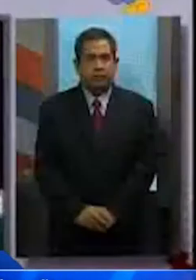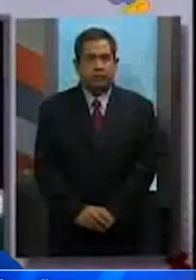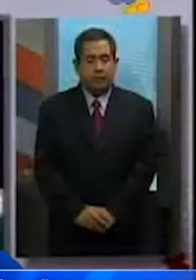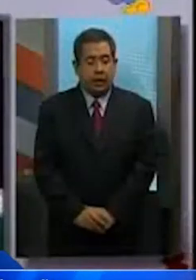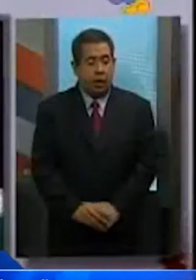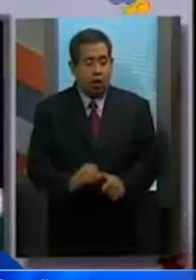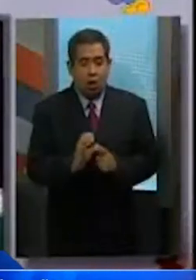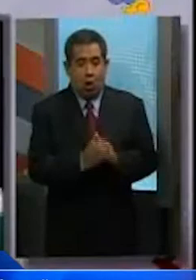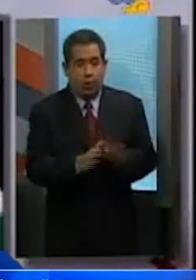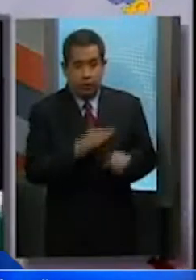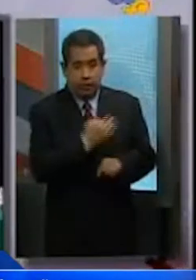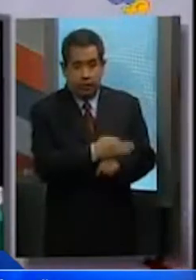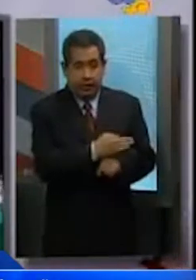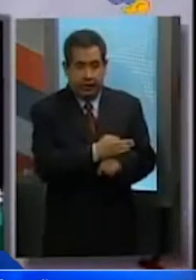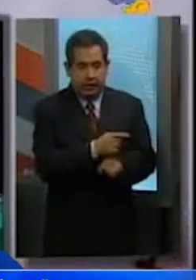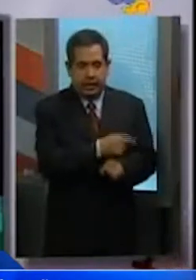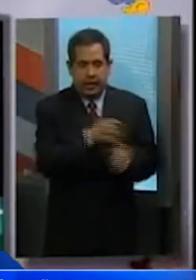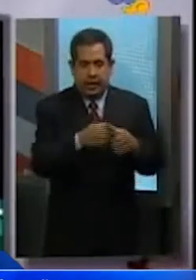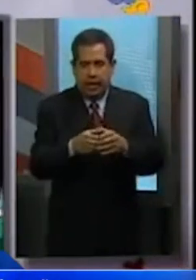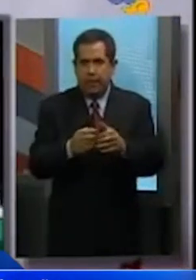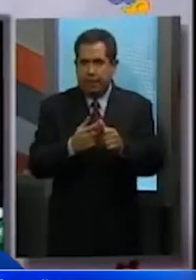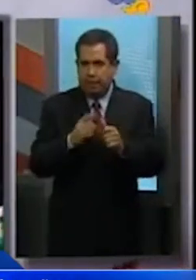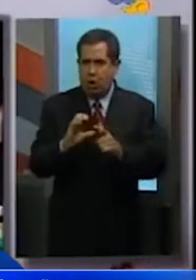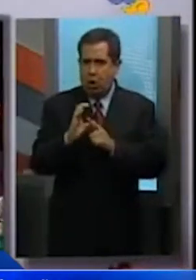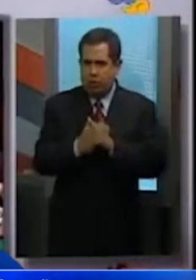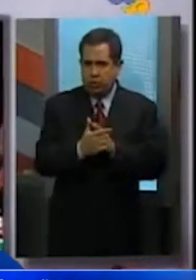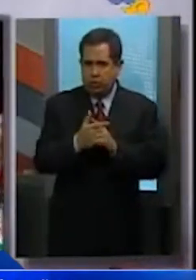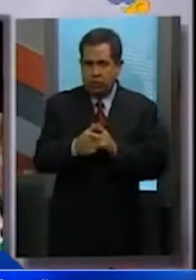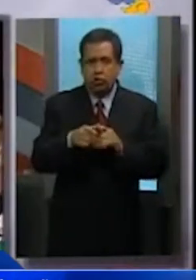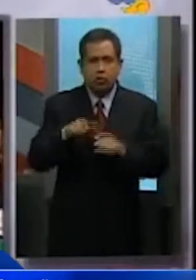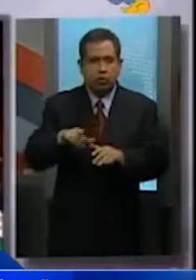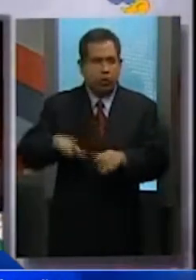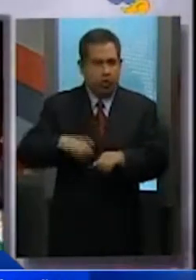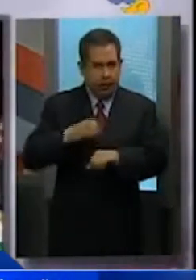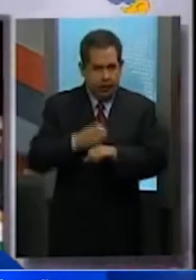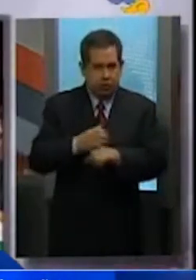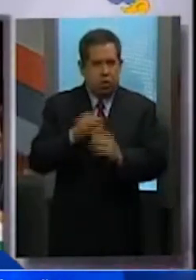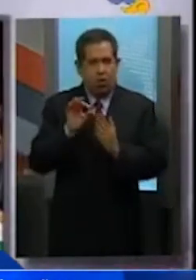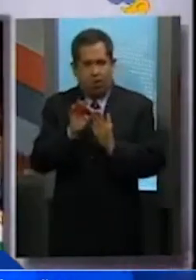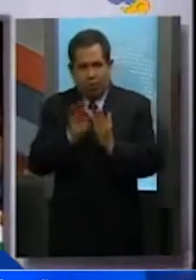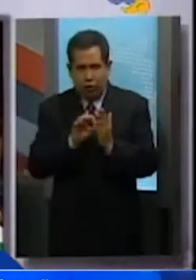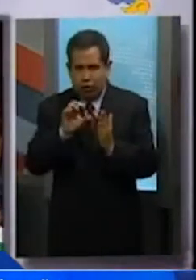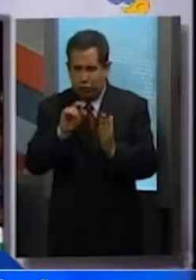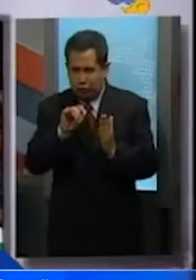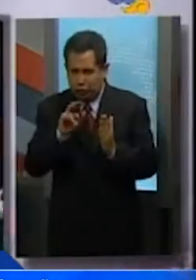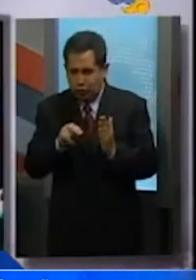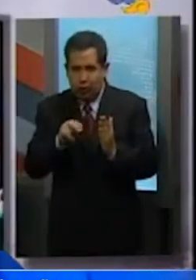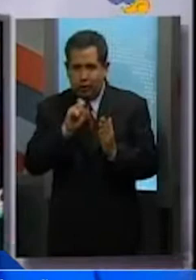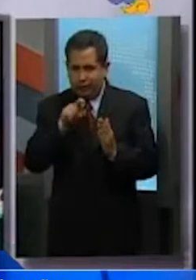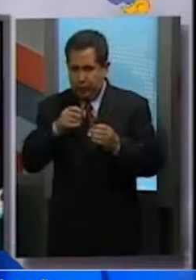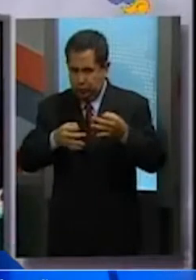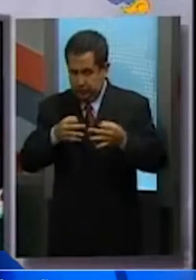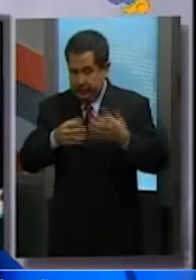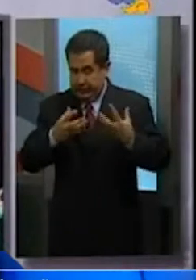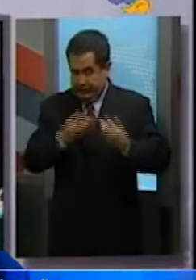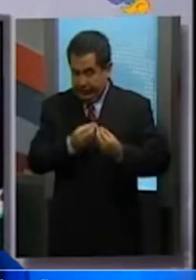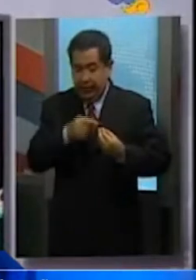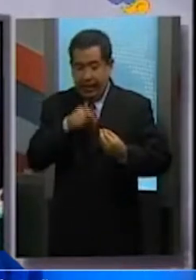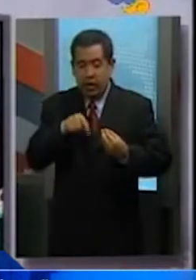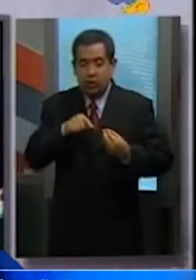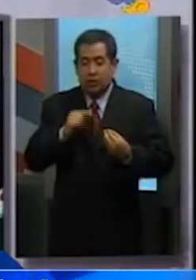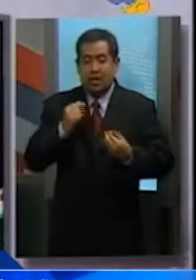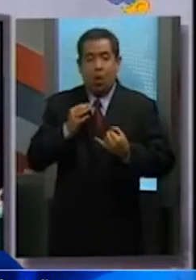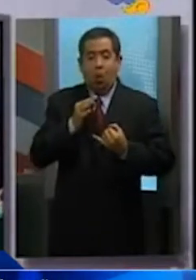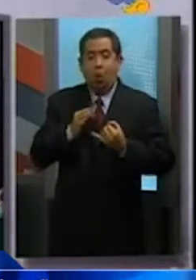La primera comisión de trabajo de la Comisión Permanente de Gobernación, Puntos Constitucionales y Justicia llevó a cabo la última